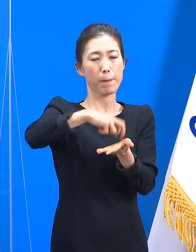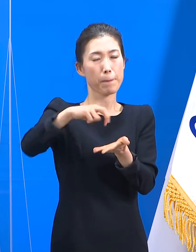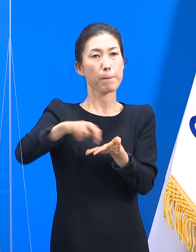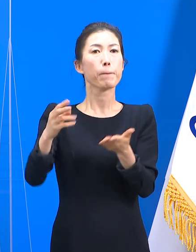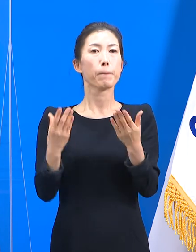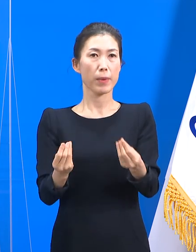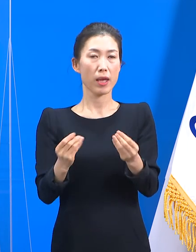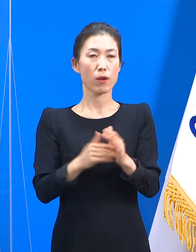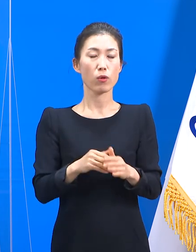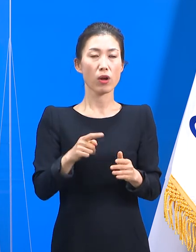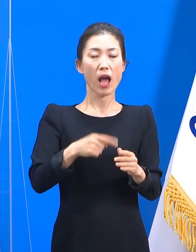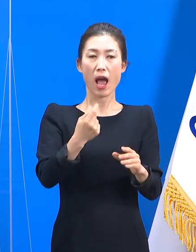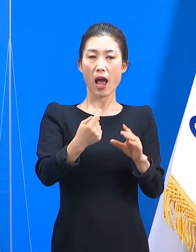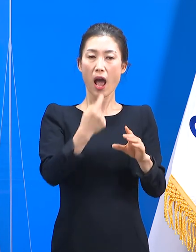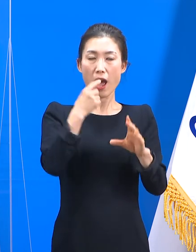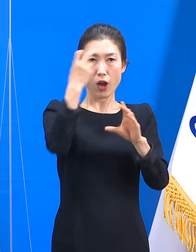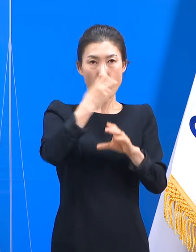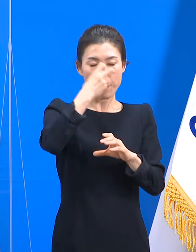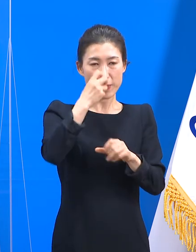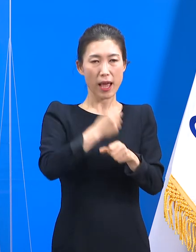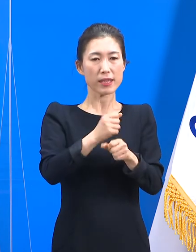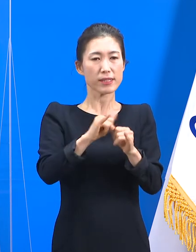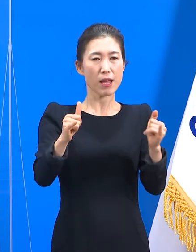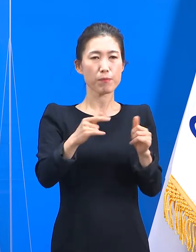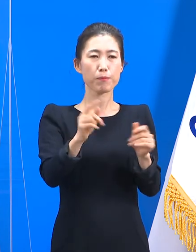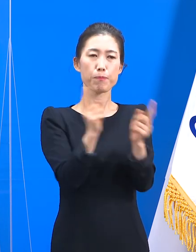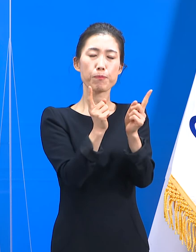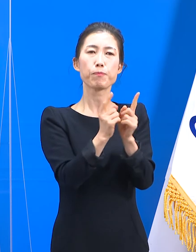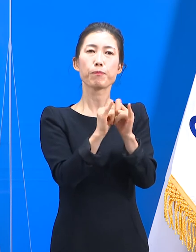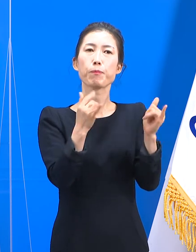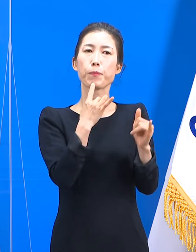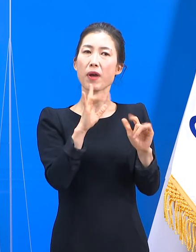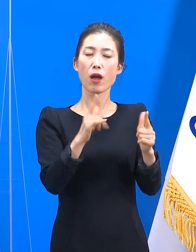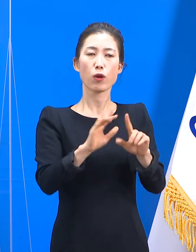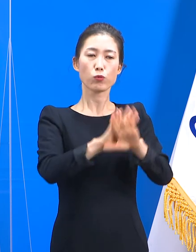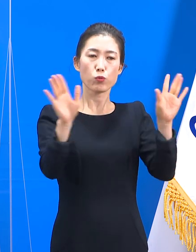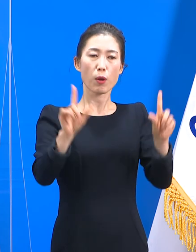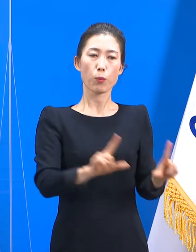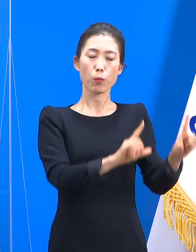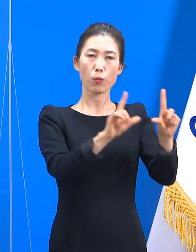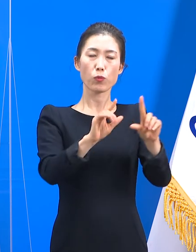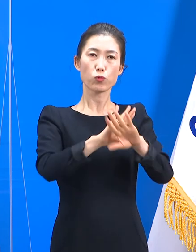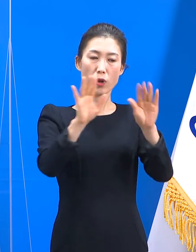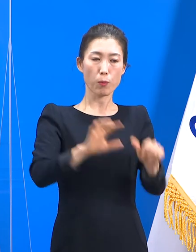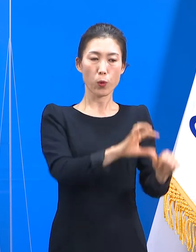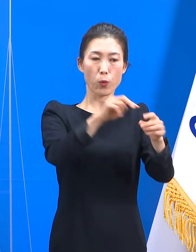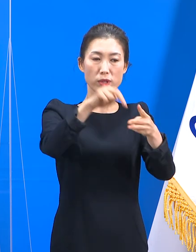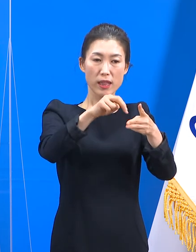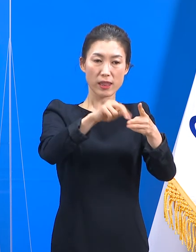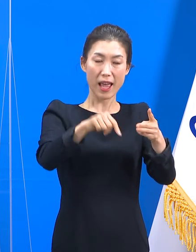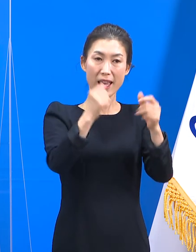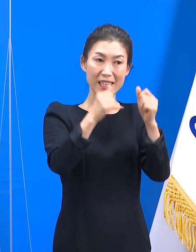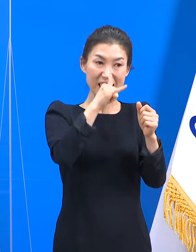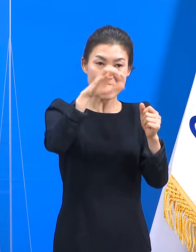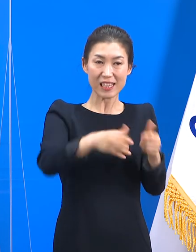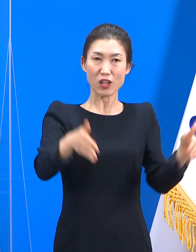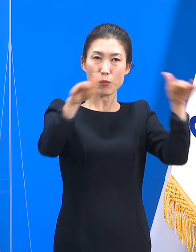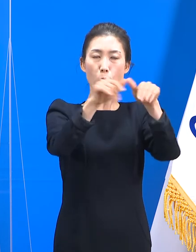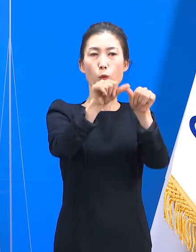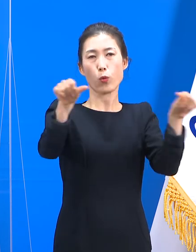진단검사 대상 범위를 확대하여 주간보호센터가 위치한 건물 5층 근무자들에 대해서도